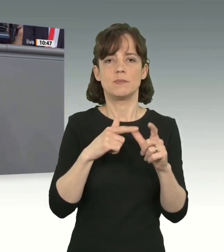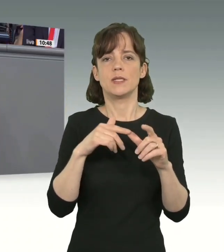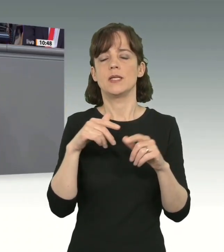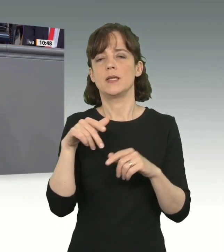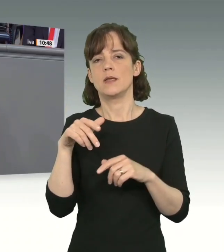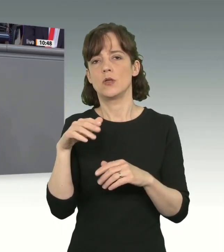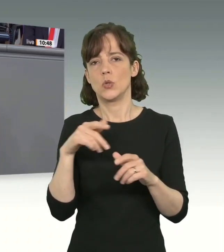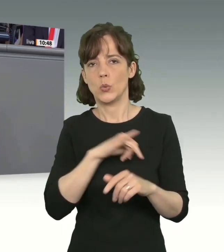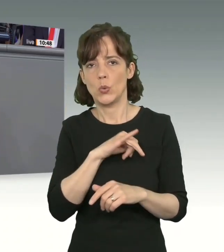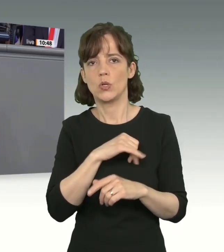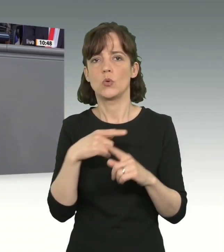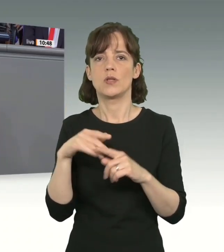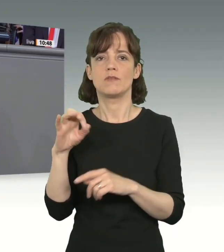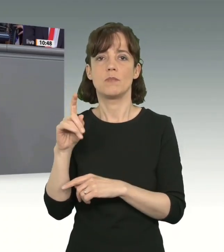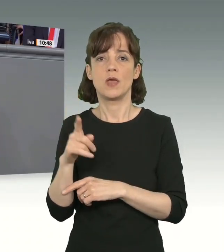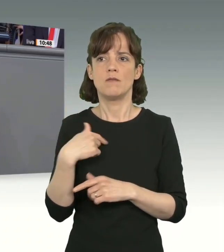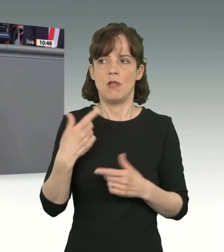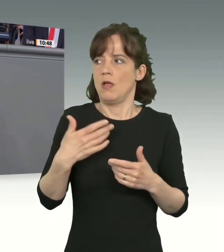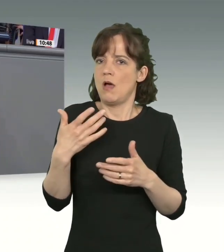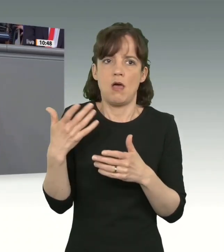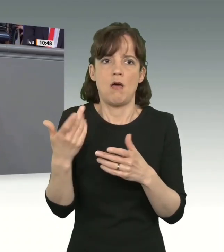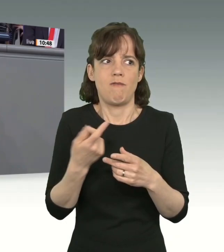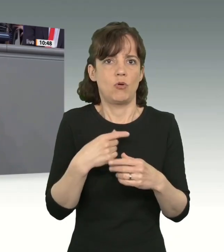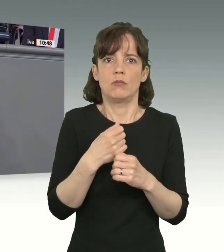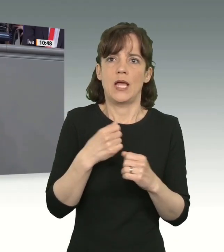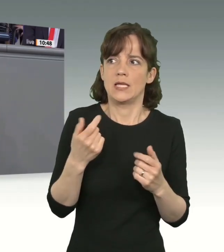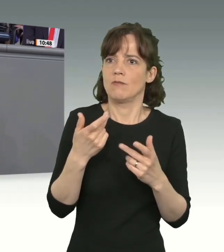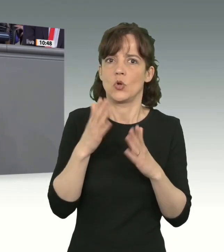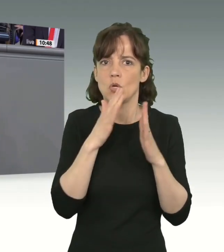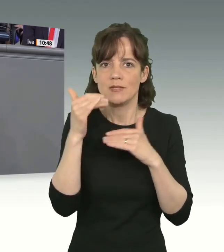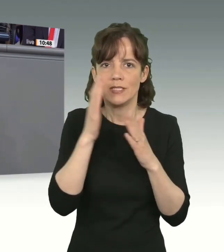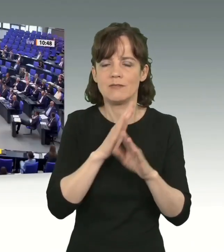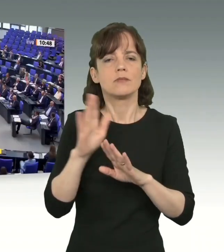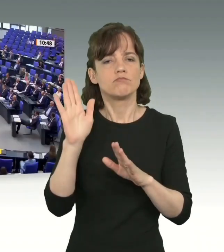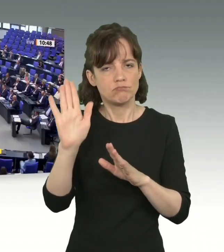sich von den Rechten und den Konservativen nicht treiben, setzen Sie Ihren Koalitionsvertrag um. Vielen Dank.